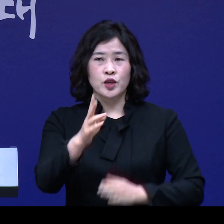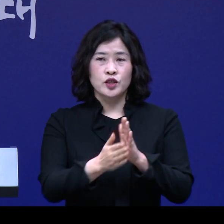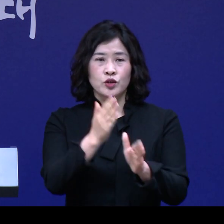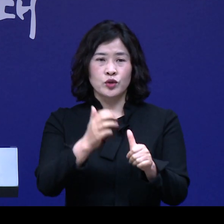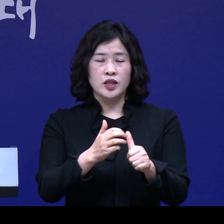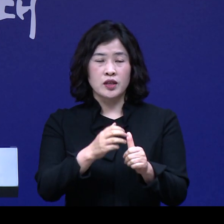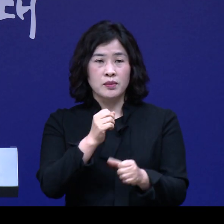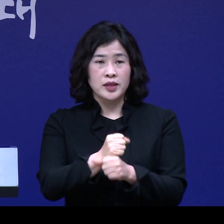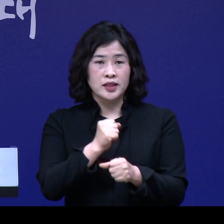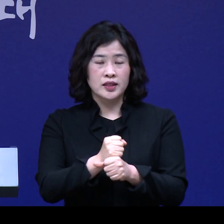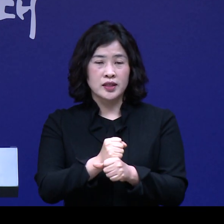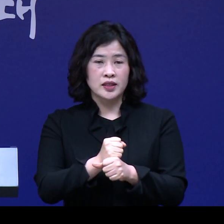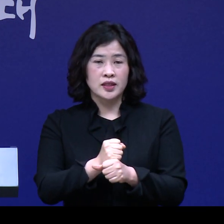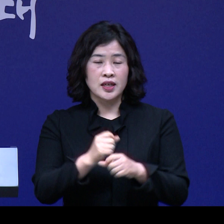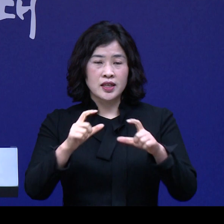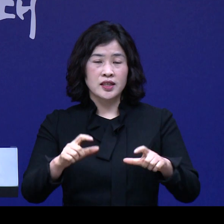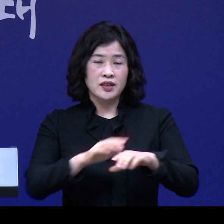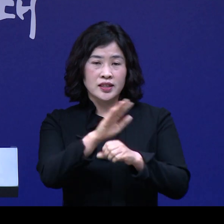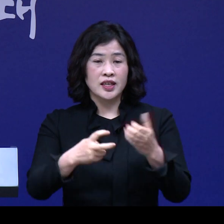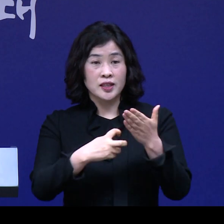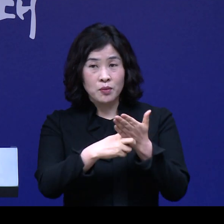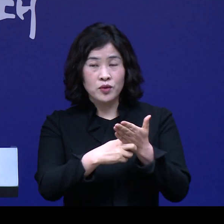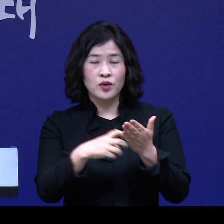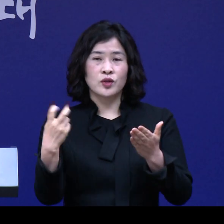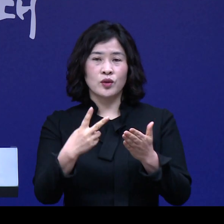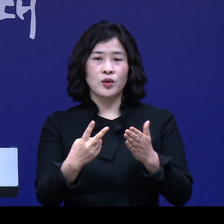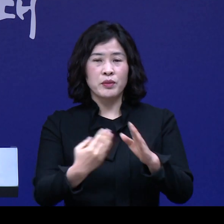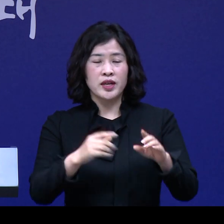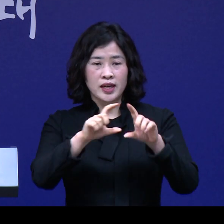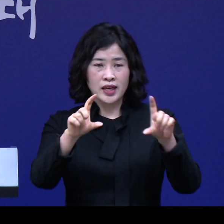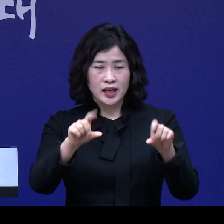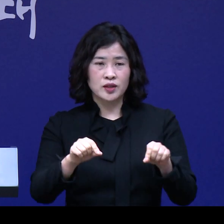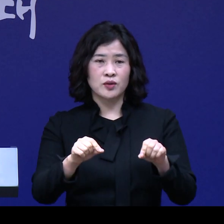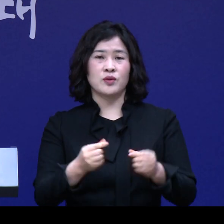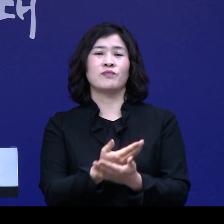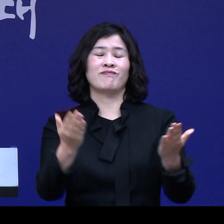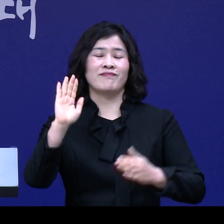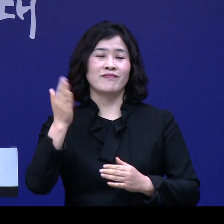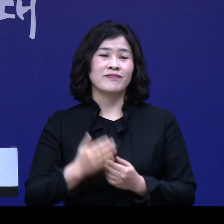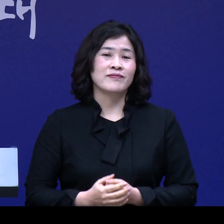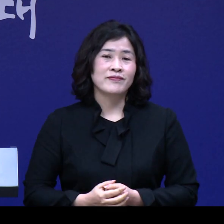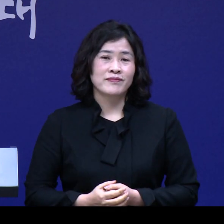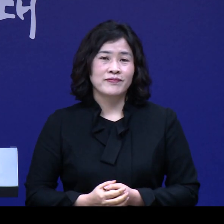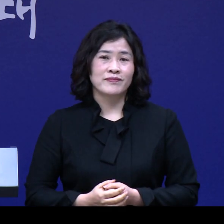시군에서 발행하는 지역사랑상품권 또는 선불카드로 드리게 됩니다.